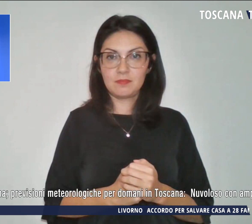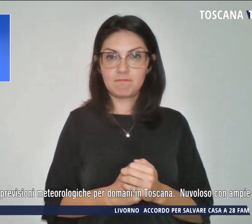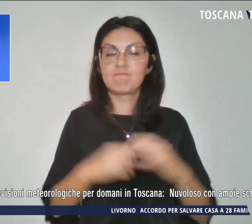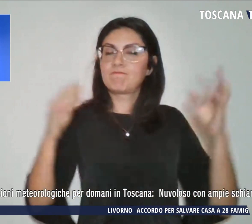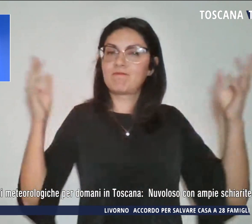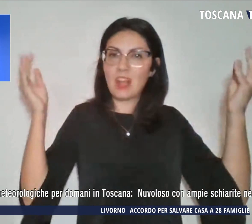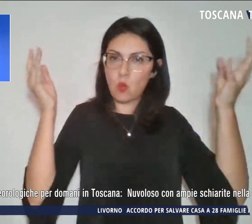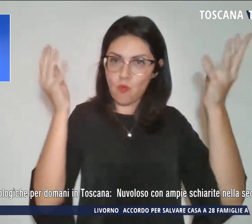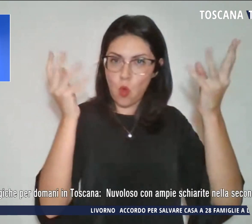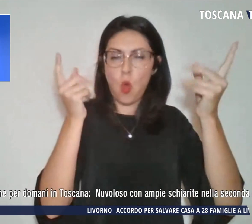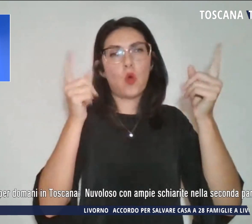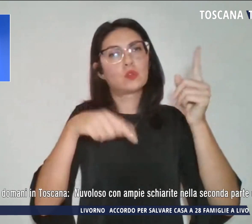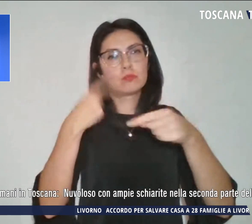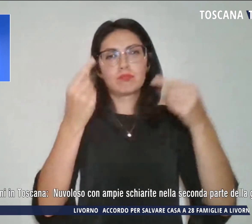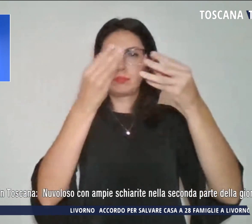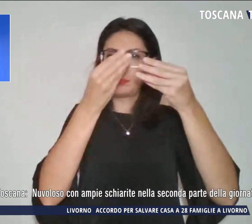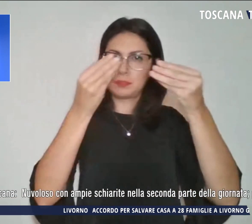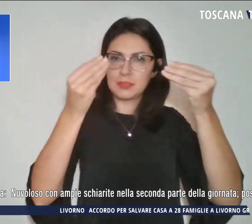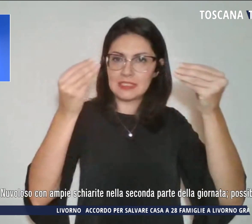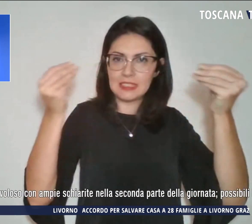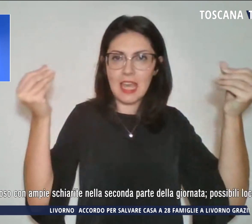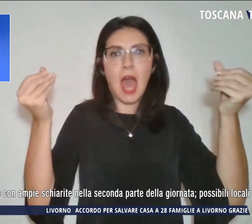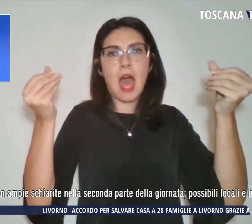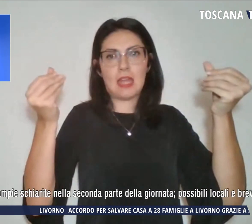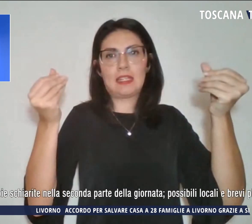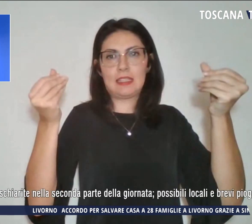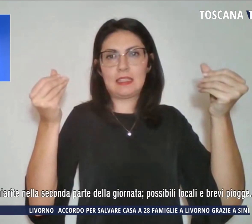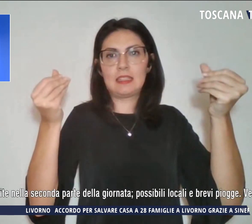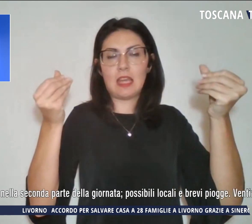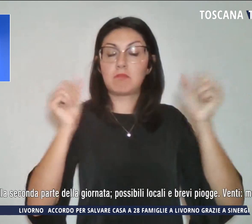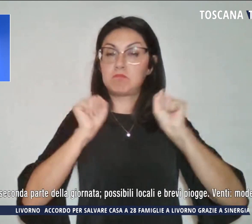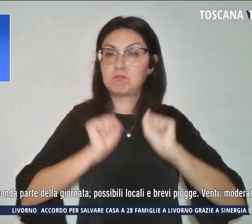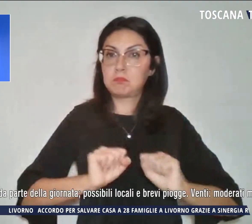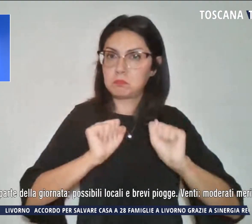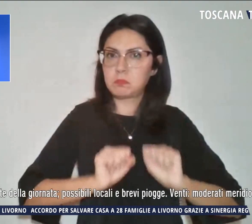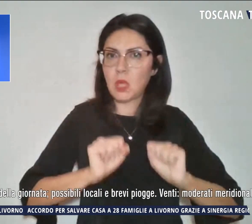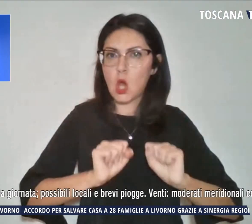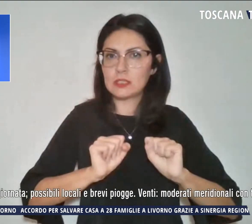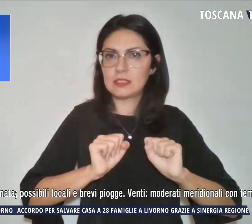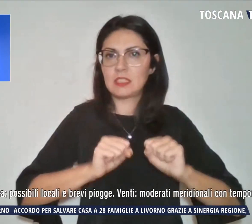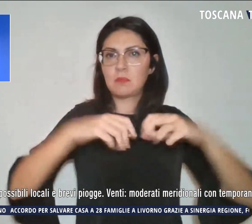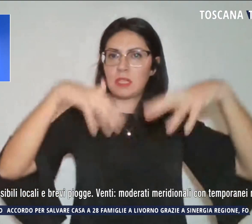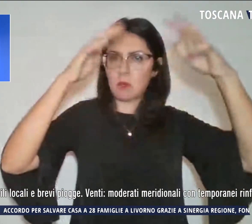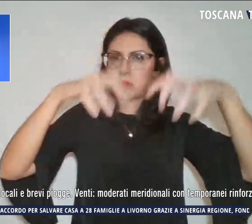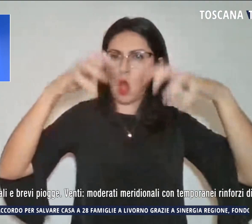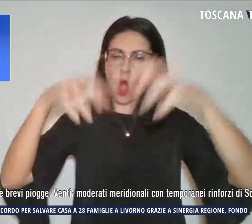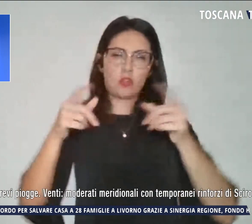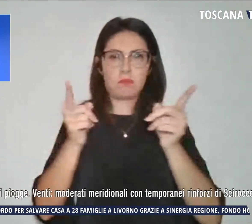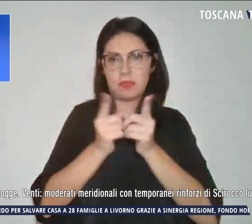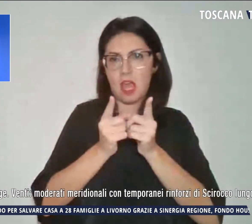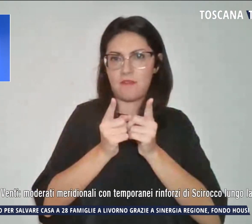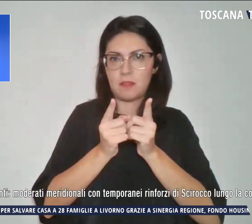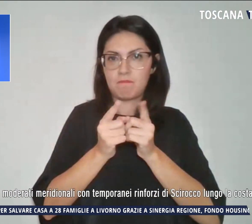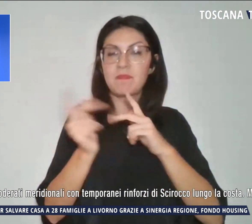ampie schiarite, nella seconda parte della giornata possibili locali e brevi piogge. I venti sono